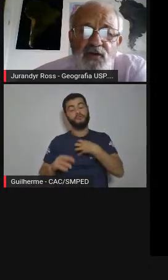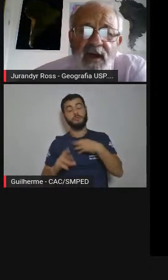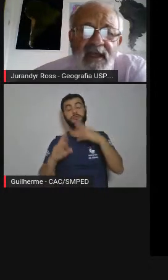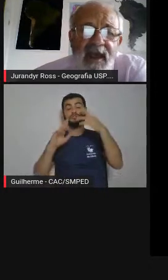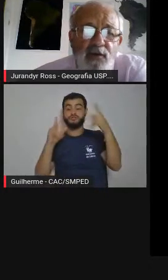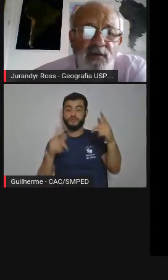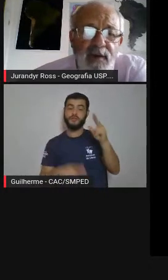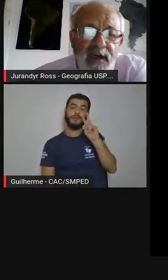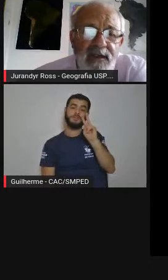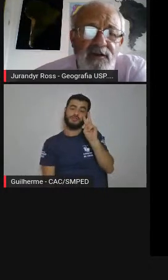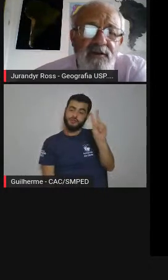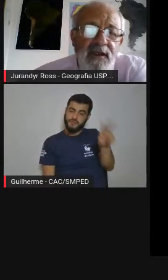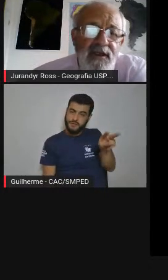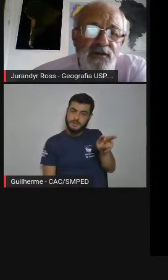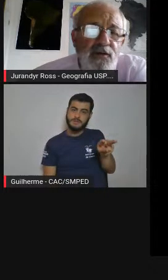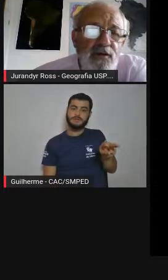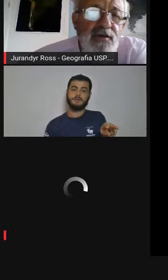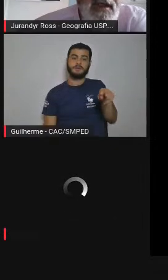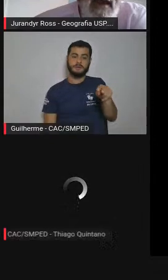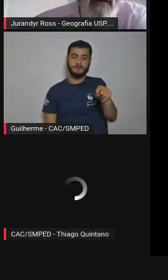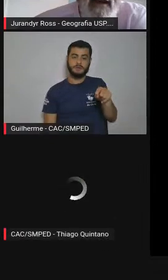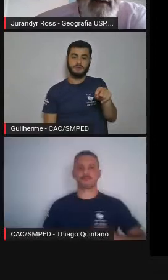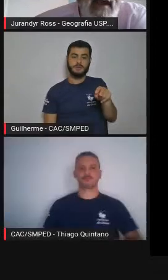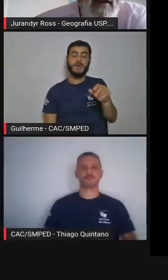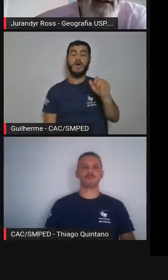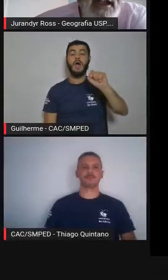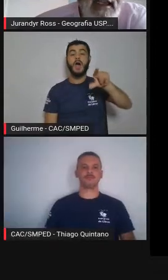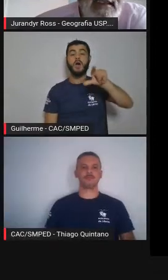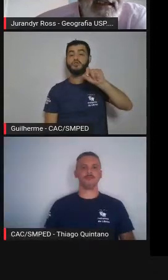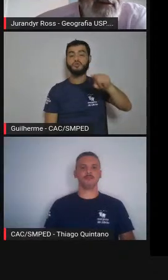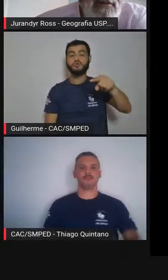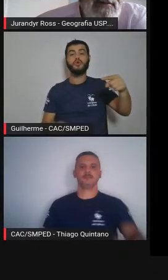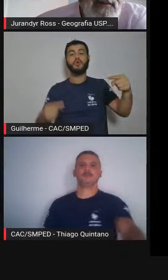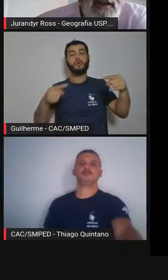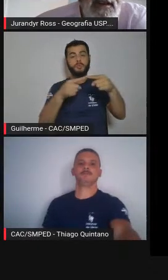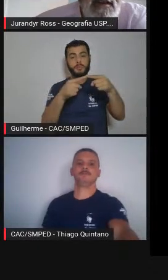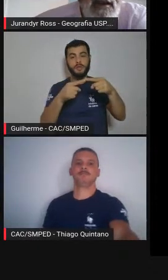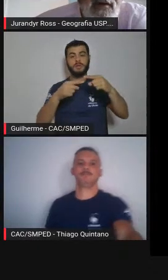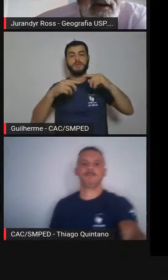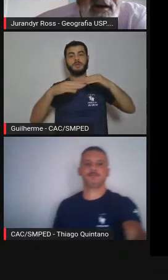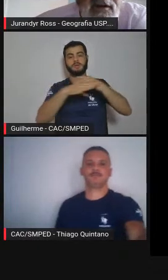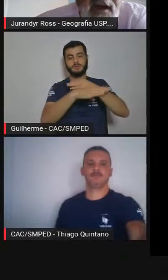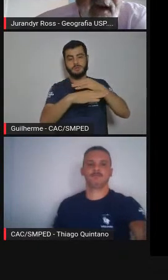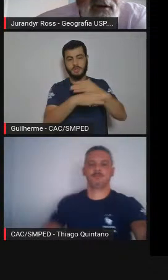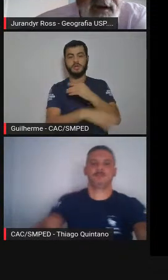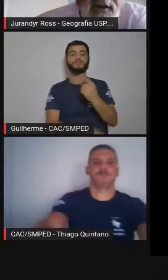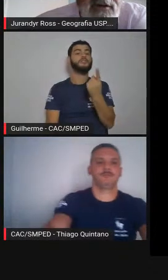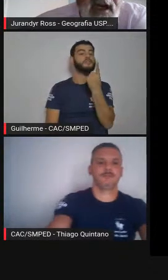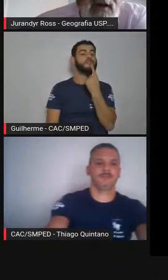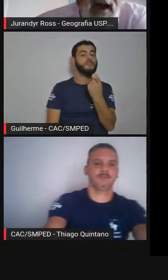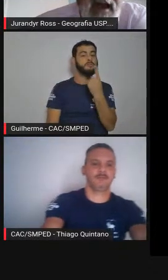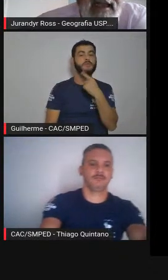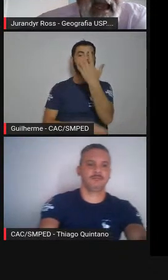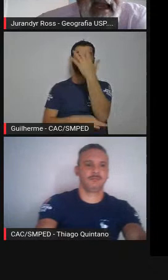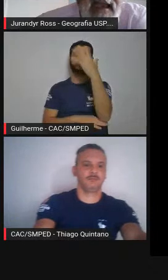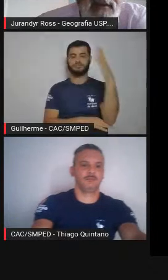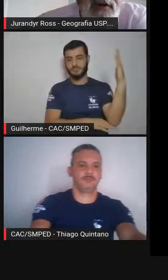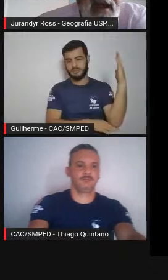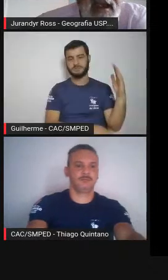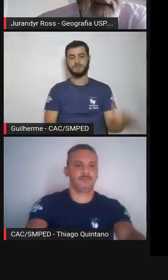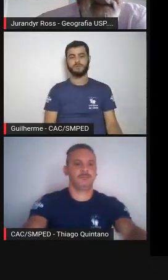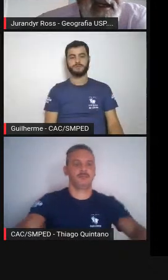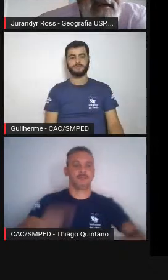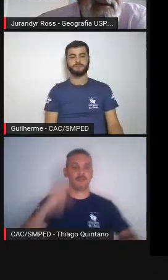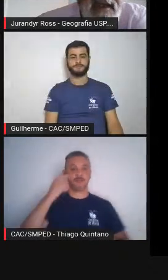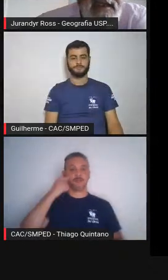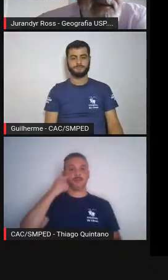tudo que é azul aqui é urbano, tudo que é vermelho é vegetação. Então, quando nós olhamos Pico do Geraguan, ele está aqui,